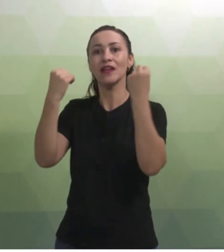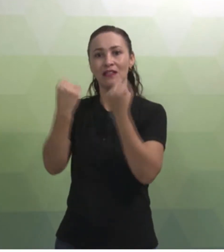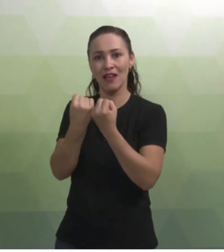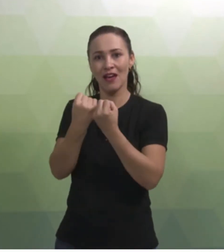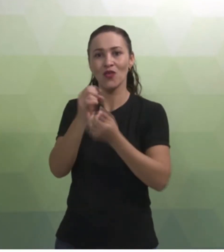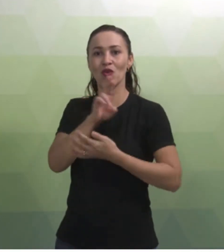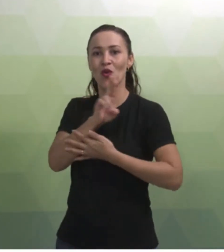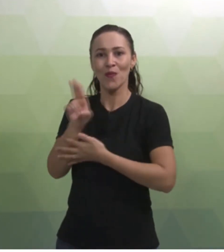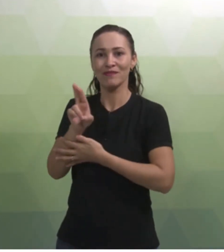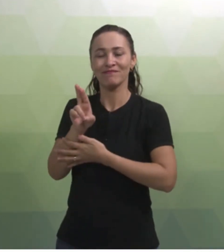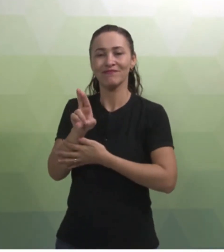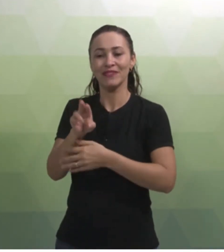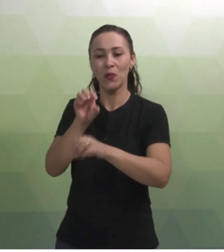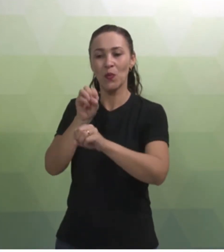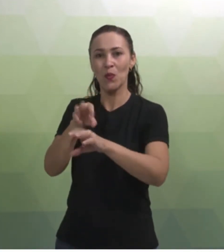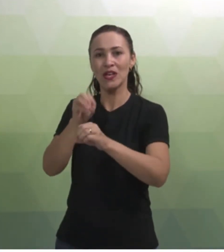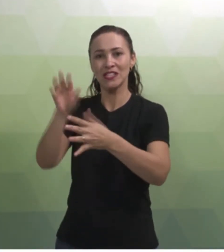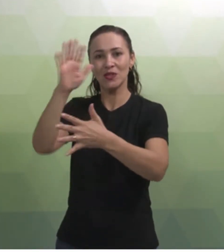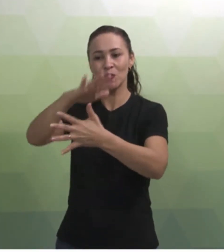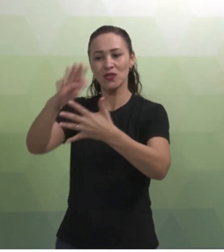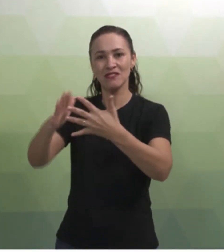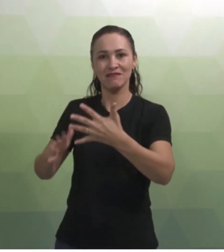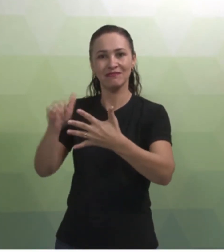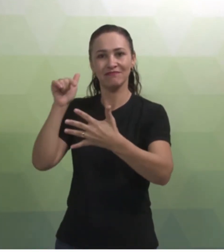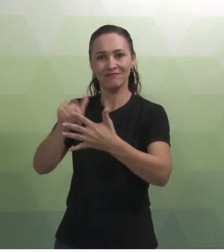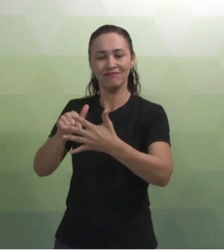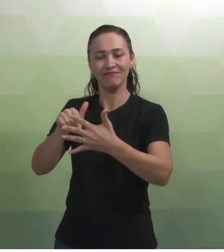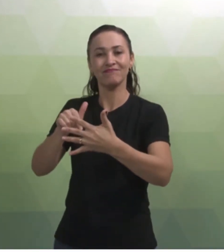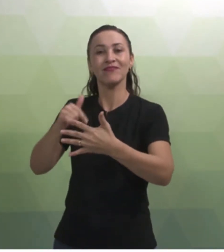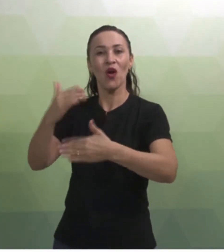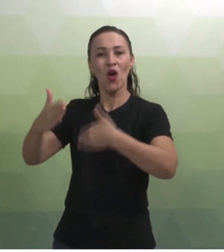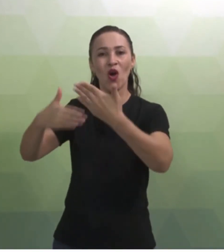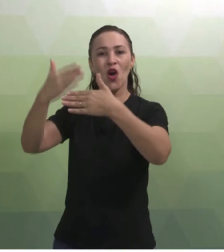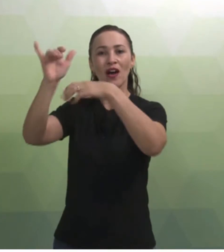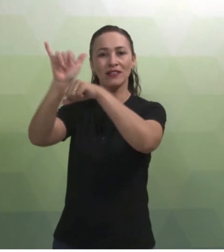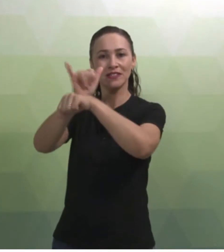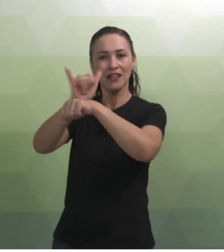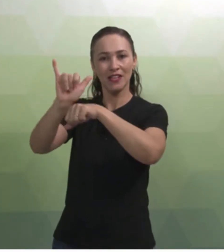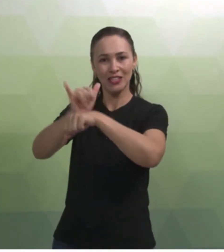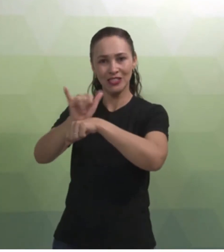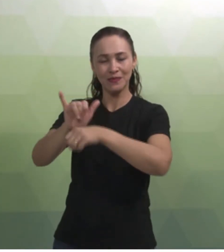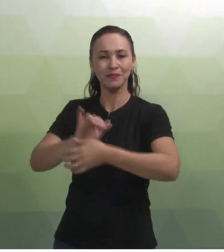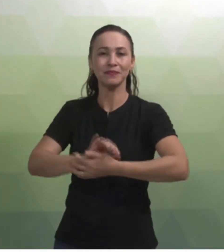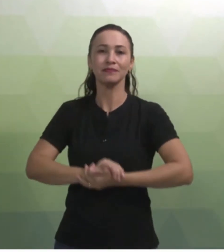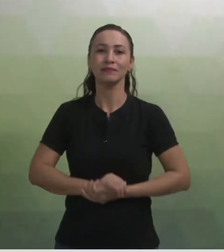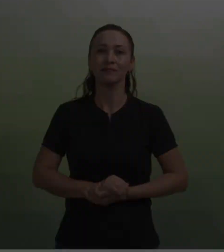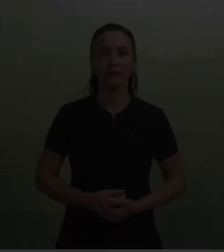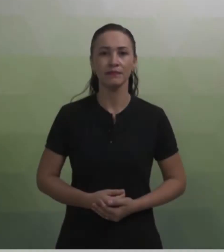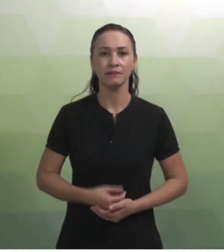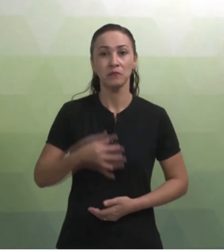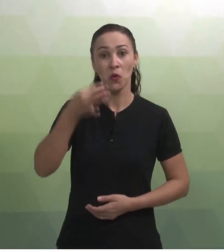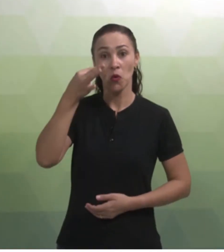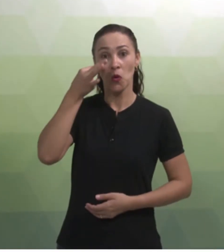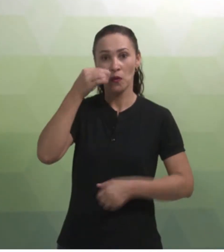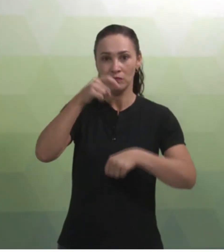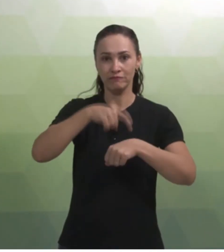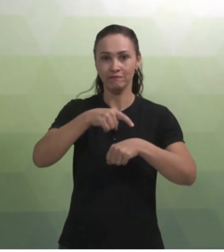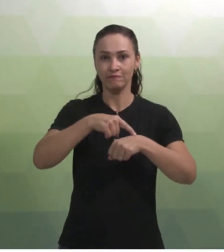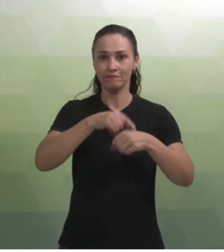denominará ensino de língua brasileira de sinais, construindo estratégias. No momento presencial, conforme